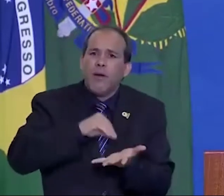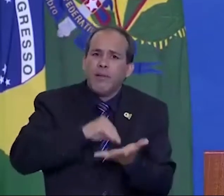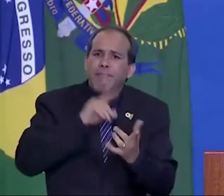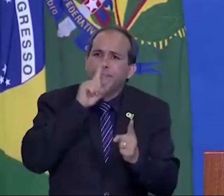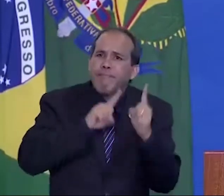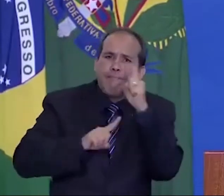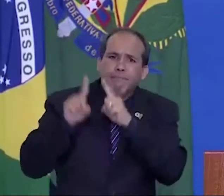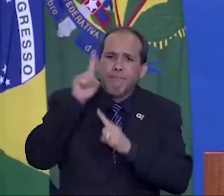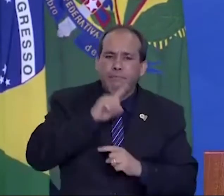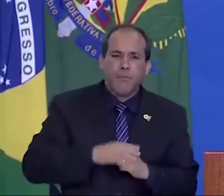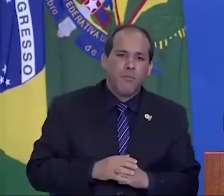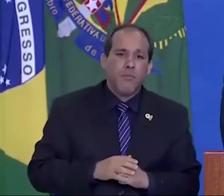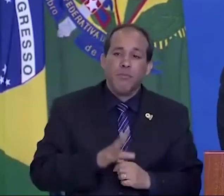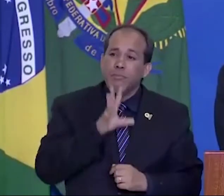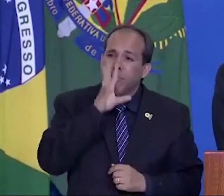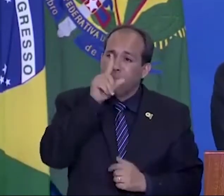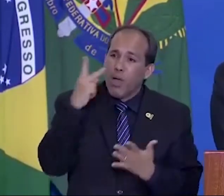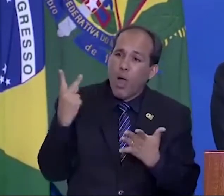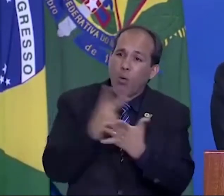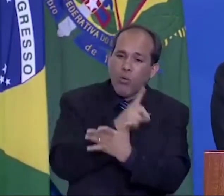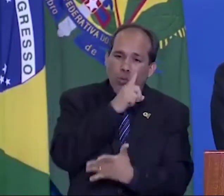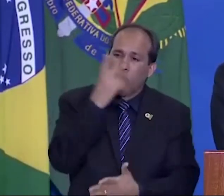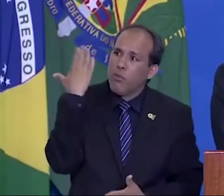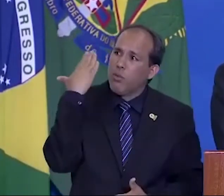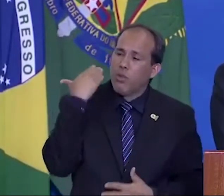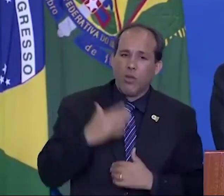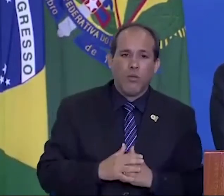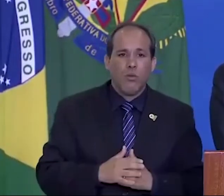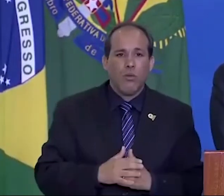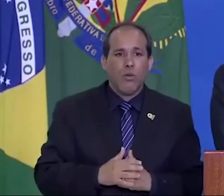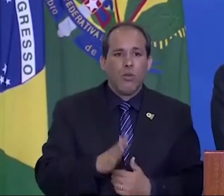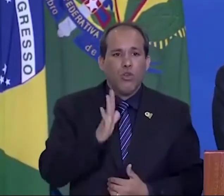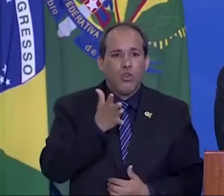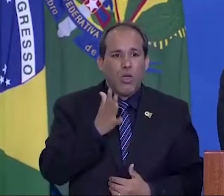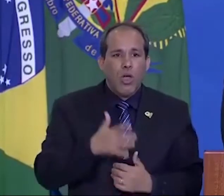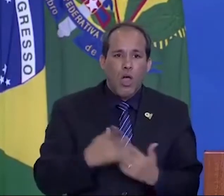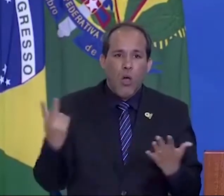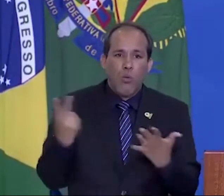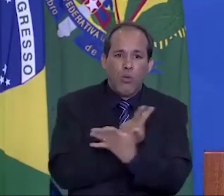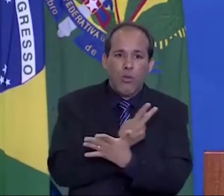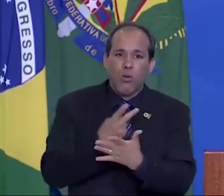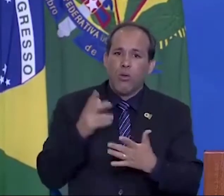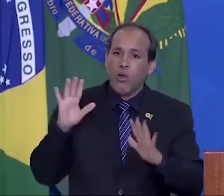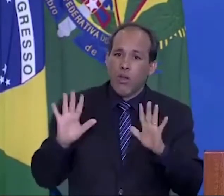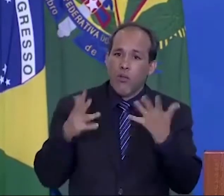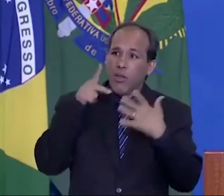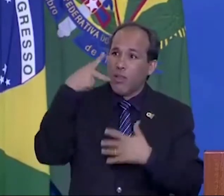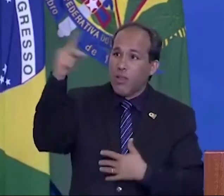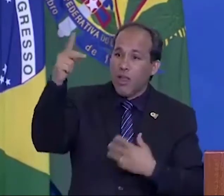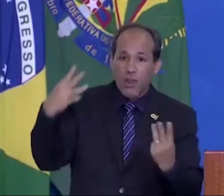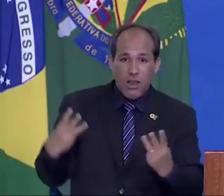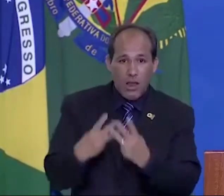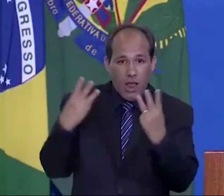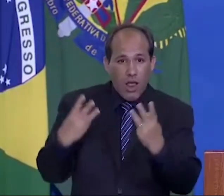Coincidência ou não, no último domingo, houve um evento em Israel. Presentes,